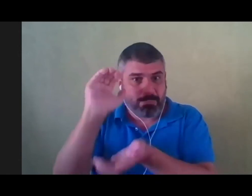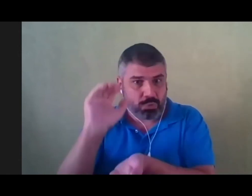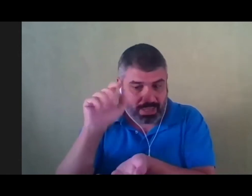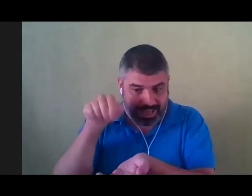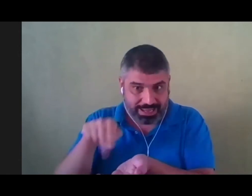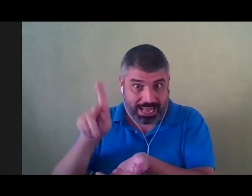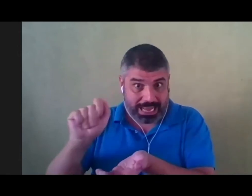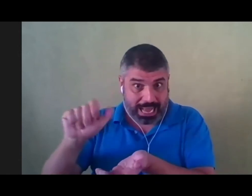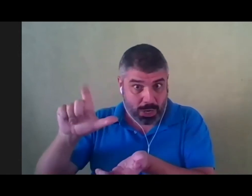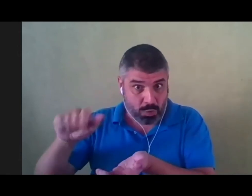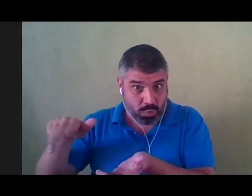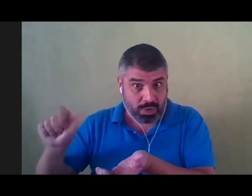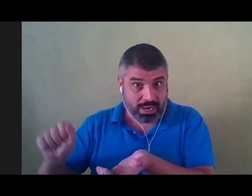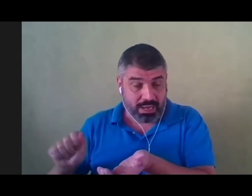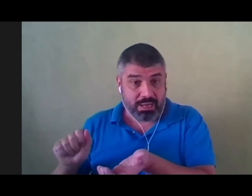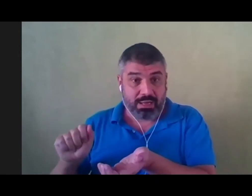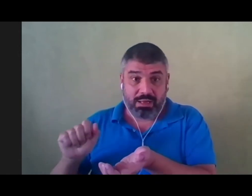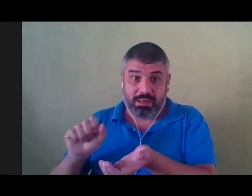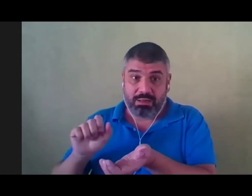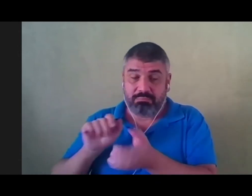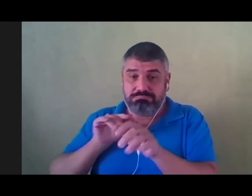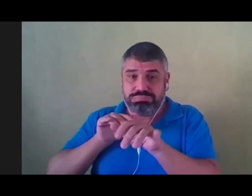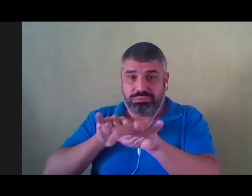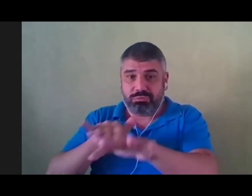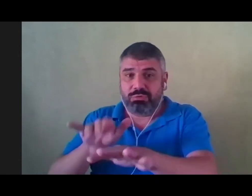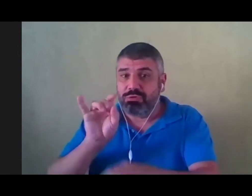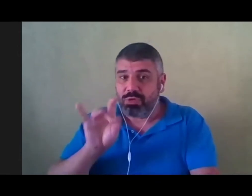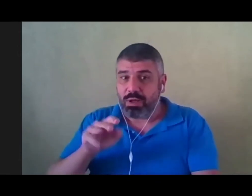sai para o desfile do maracatu.